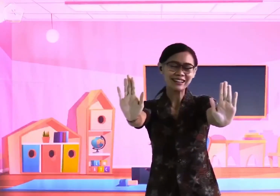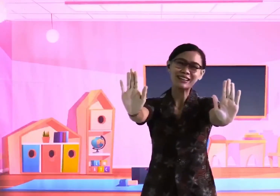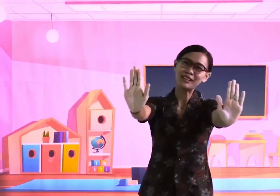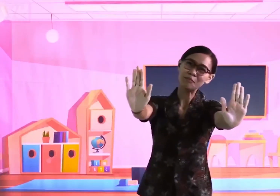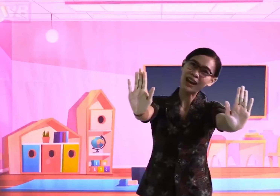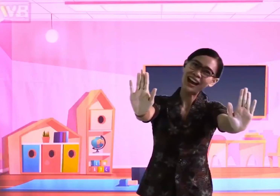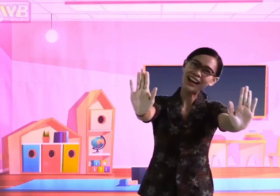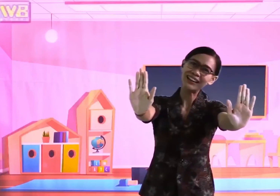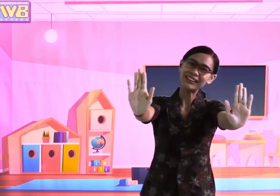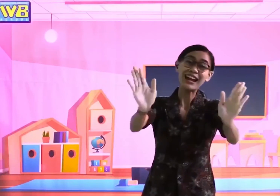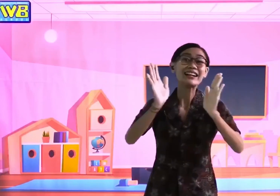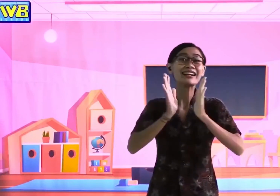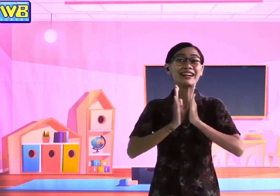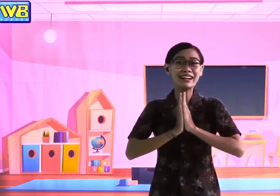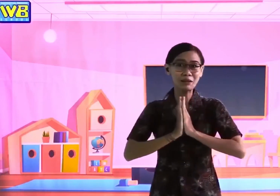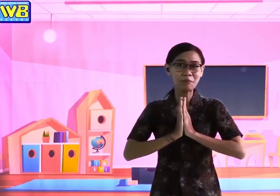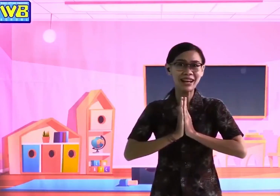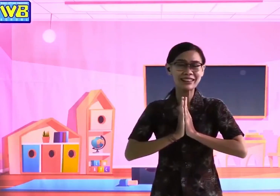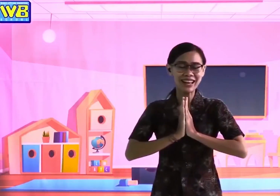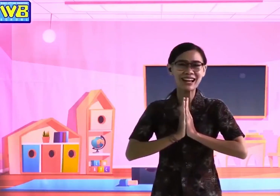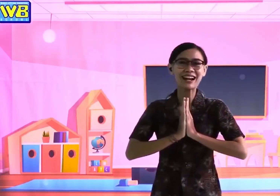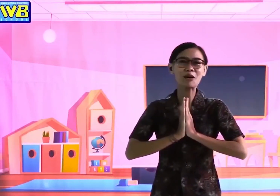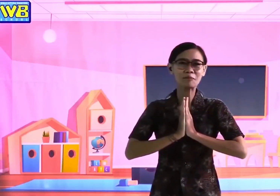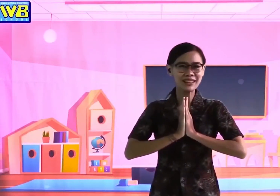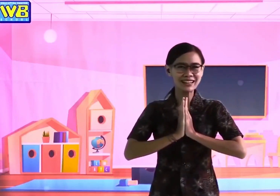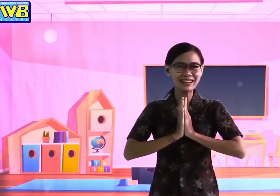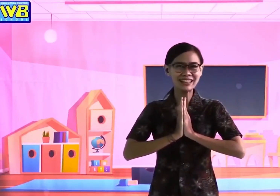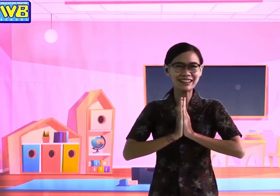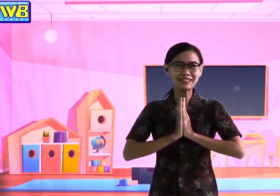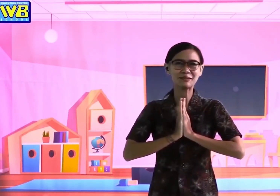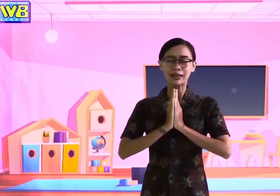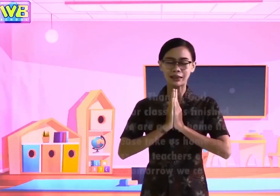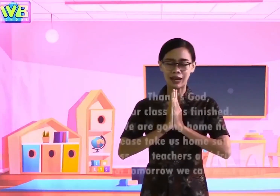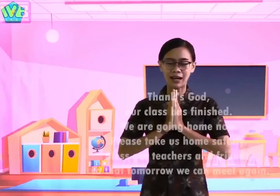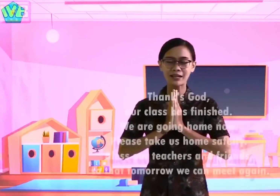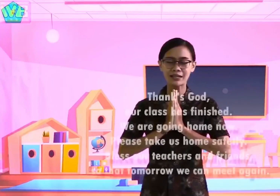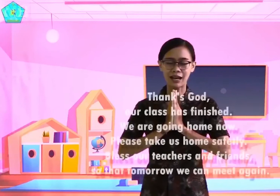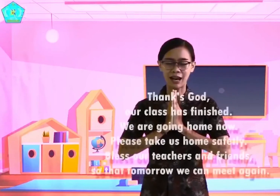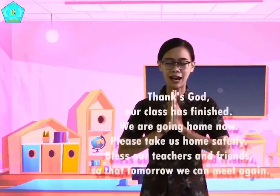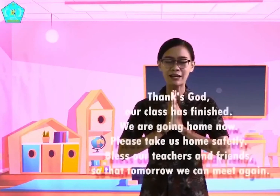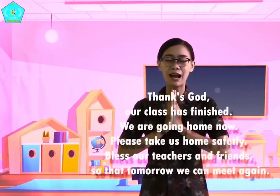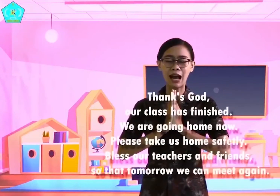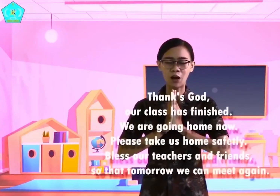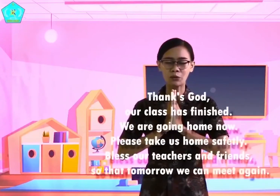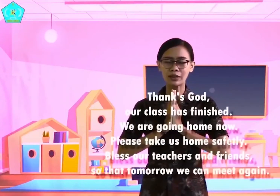depan, dilipat yang rapi. Thanks God, our